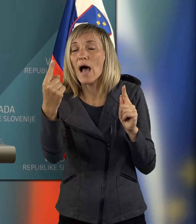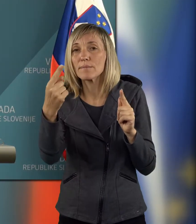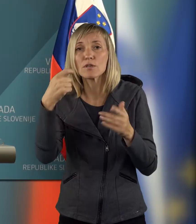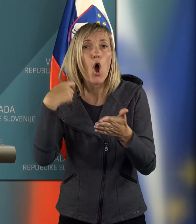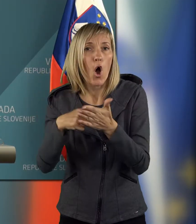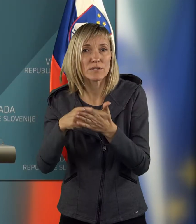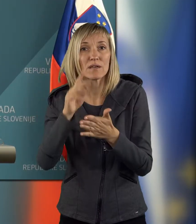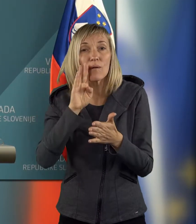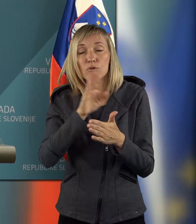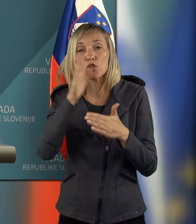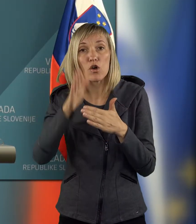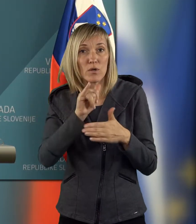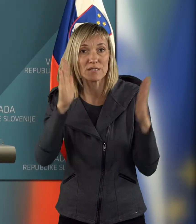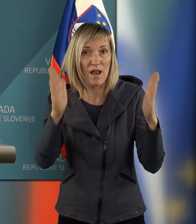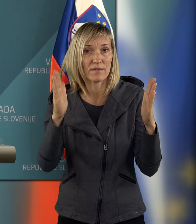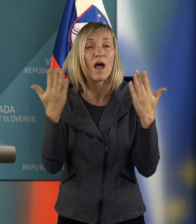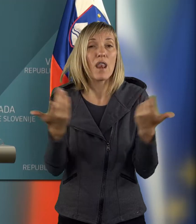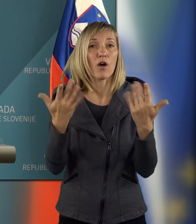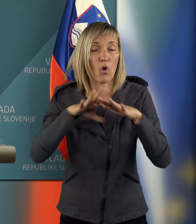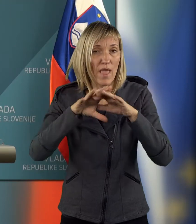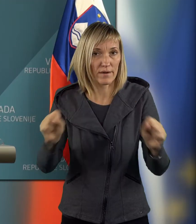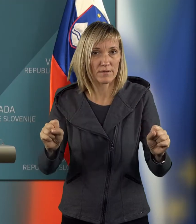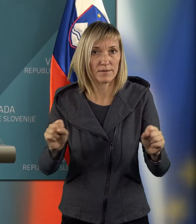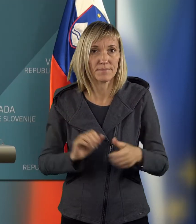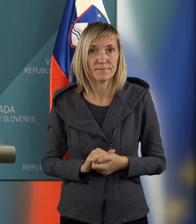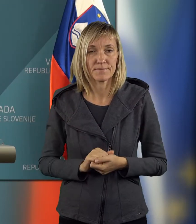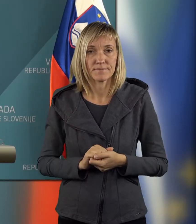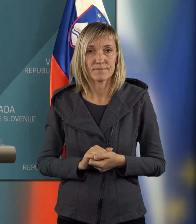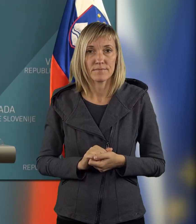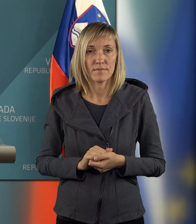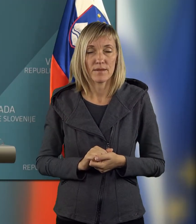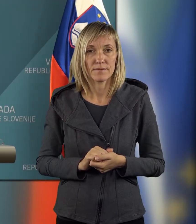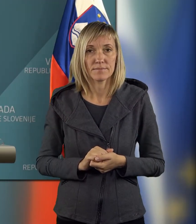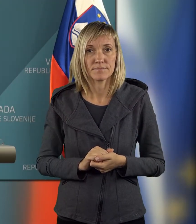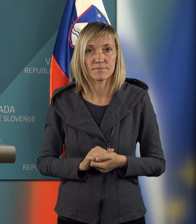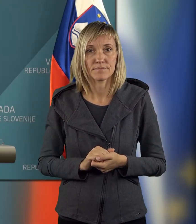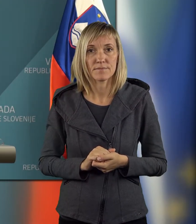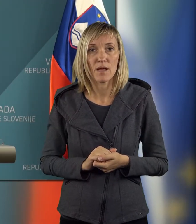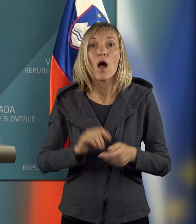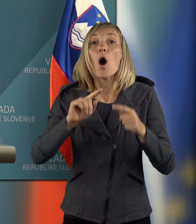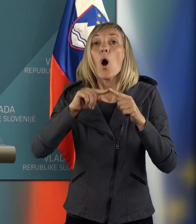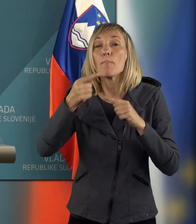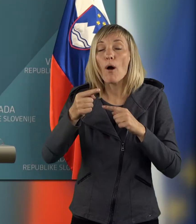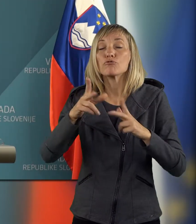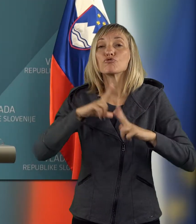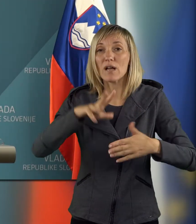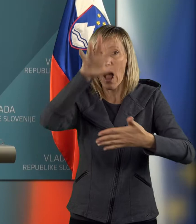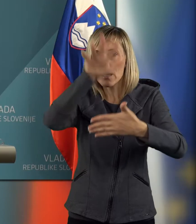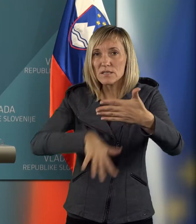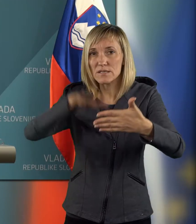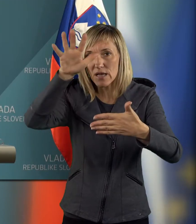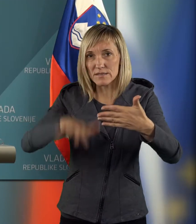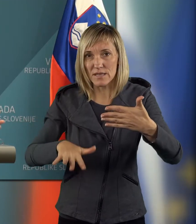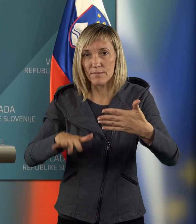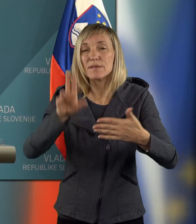ocenili, da ga bojo do konca letošnjega leta naredili. Kar pa so po čakalnih seznamih